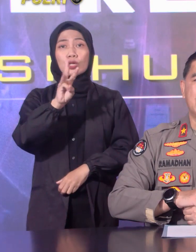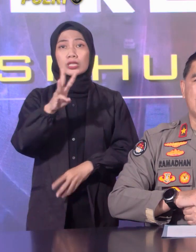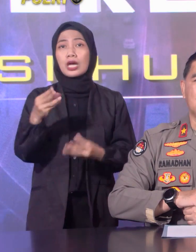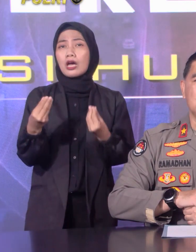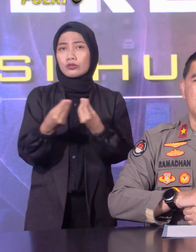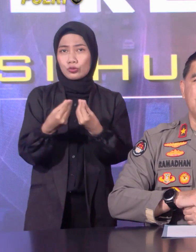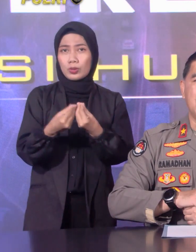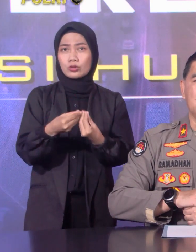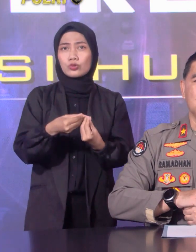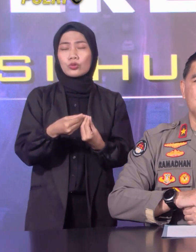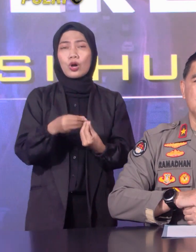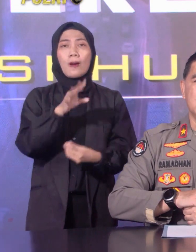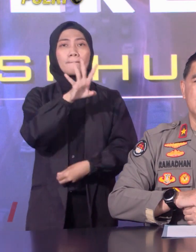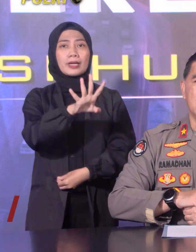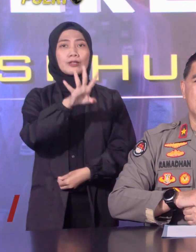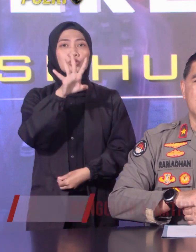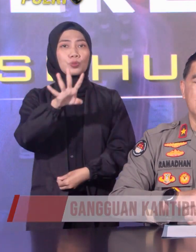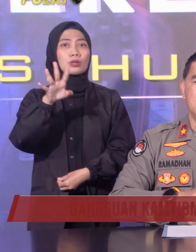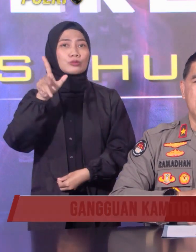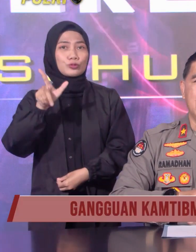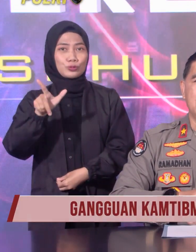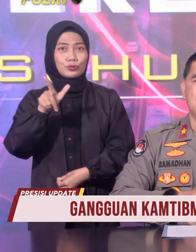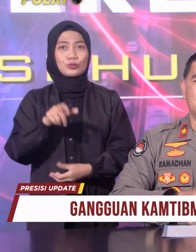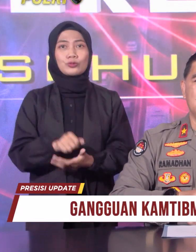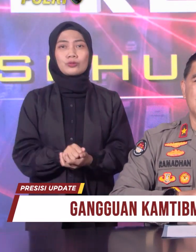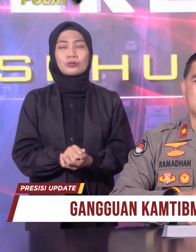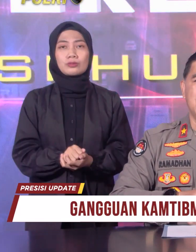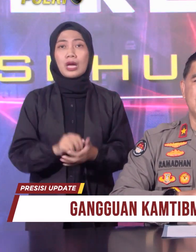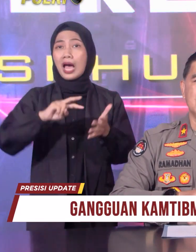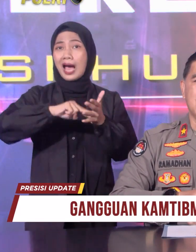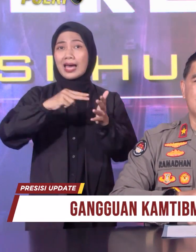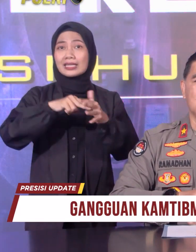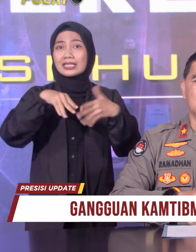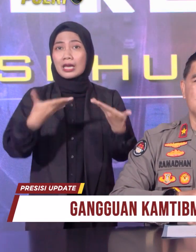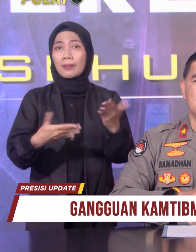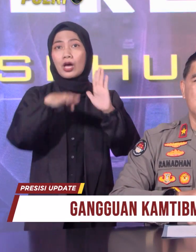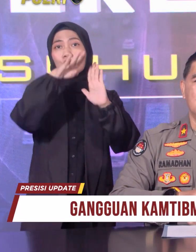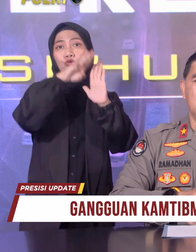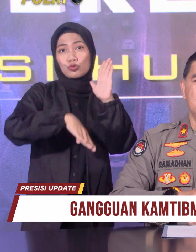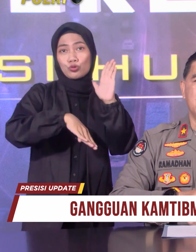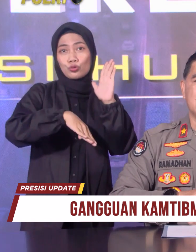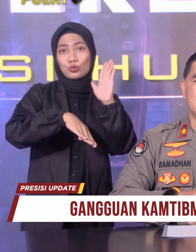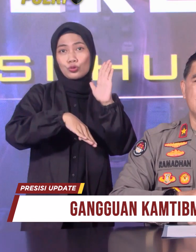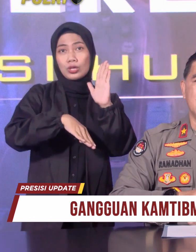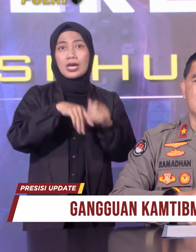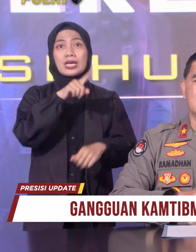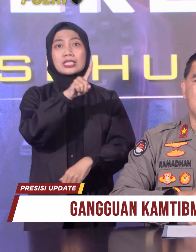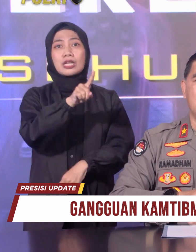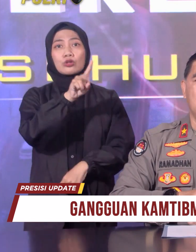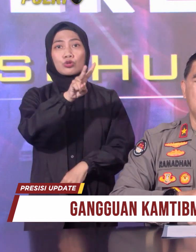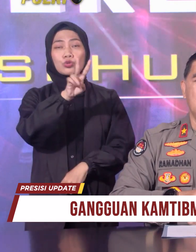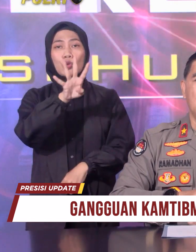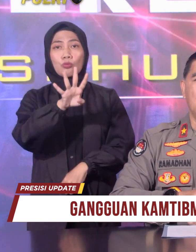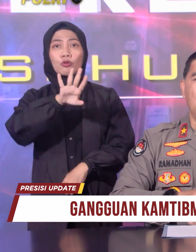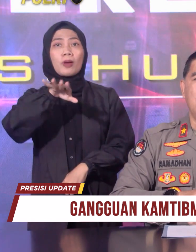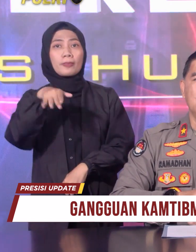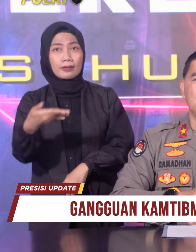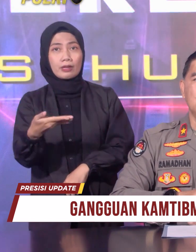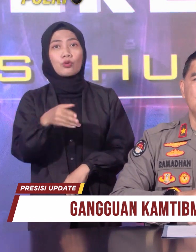447 kejadian, mengalami penurunan sebanyak 124 kejadian atau